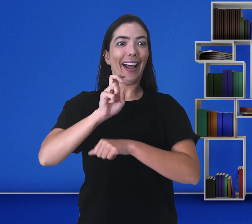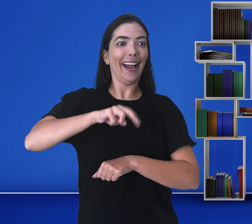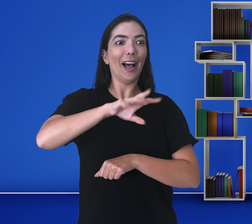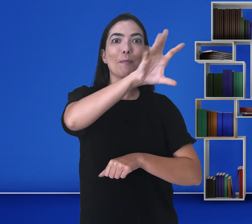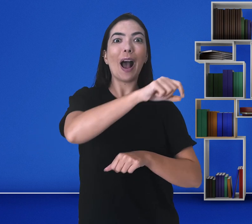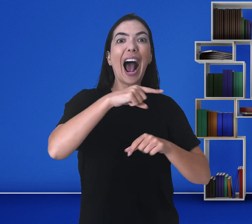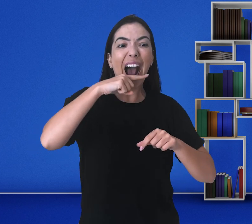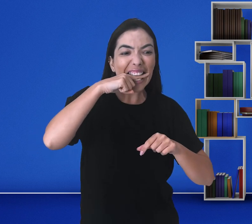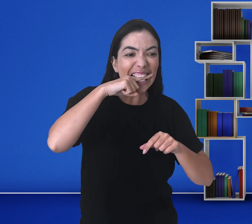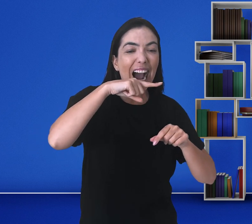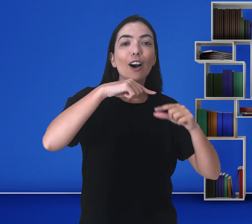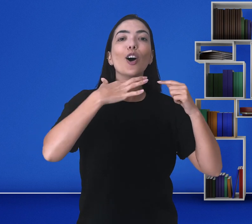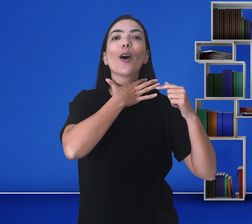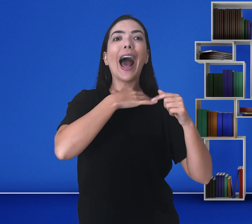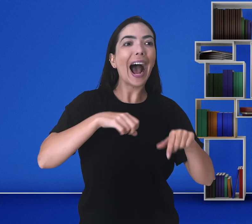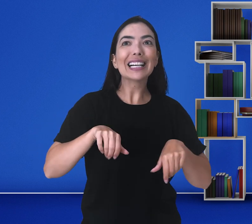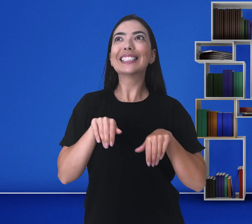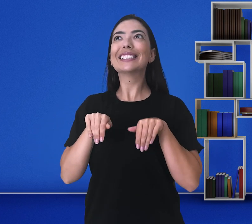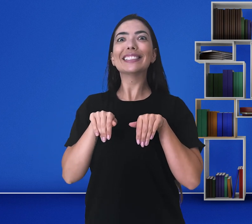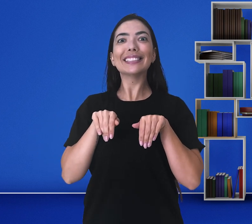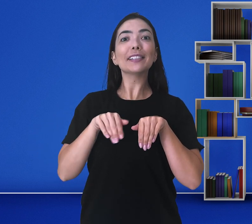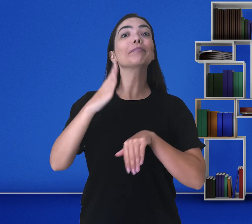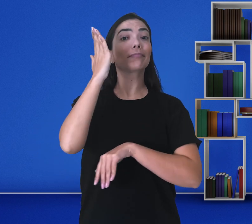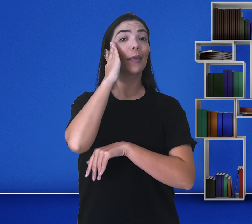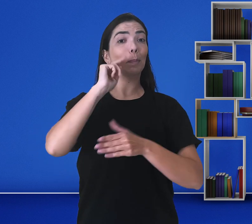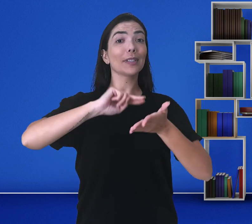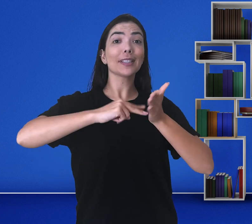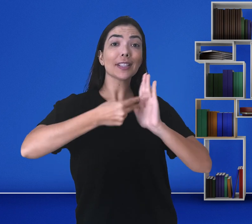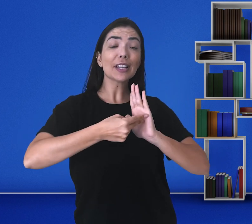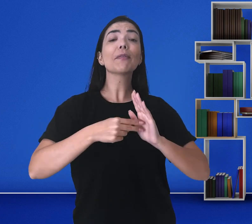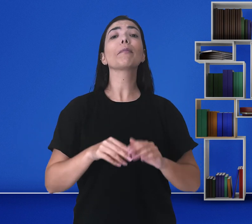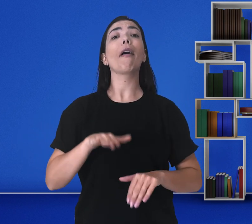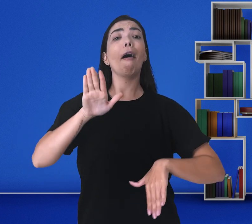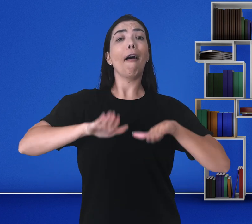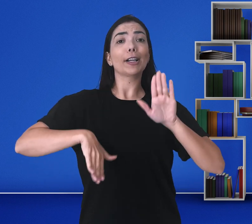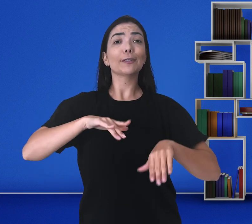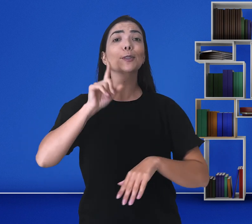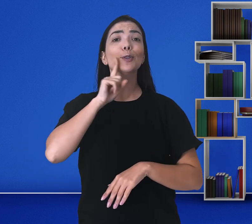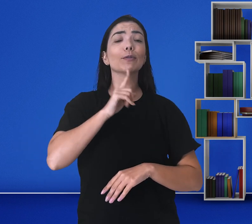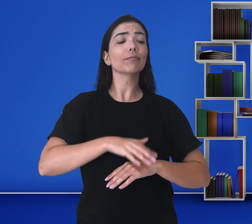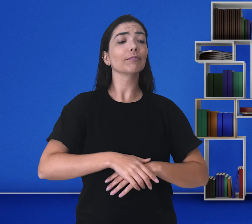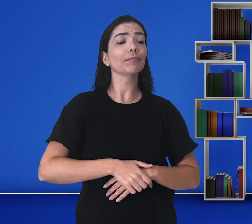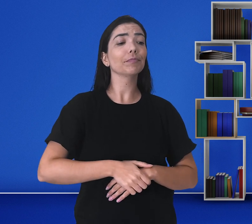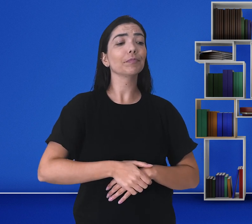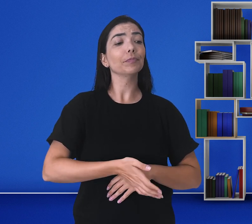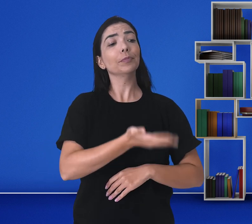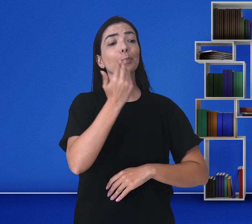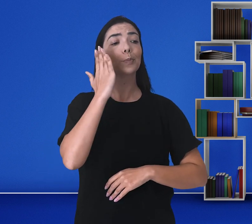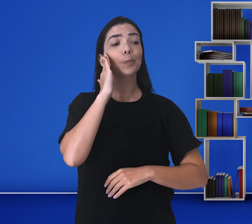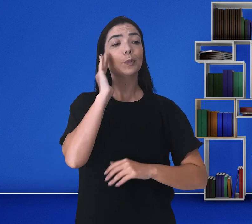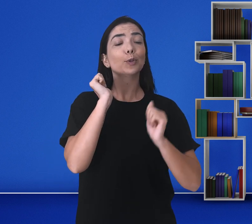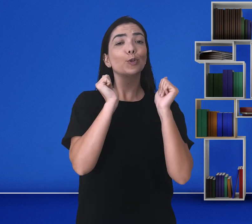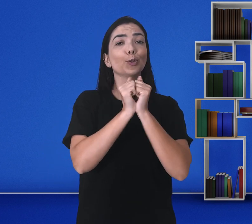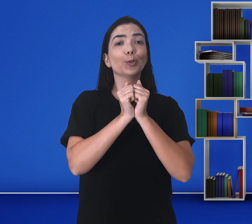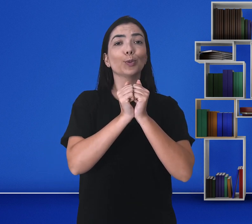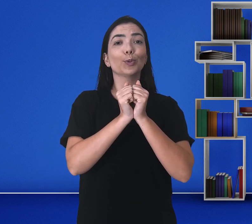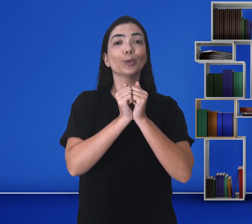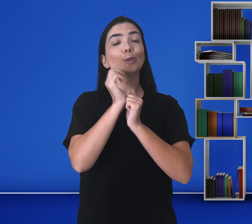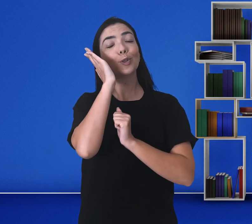pega a coleira, pega a guia e já fica todo preparado para sair, não é mesmo? E aí, o surdo fala, vamos dormir?